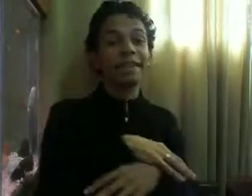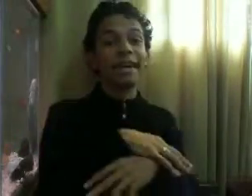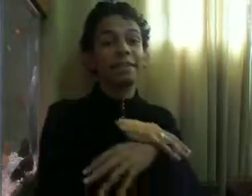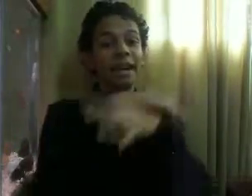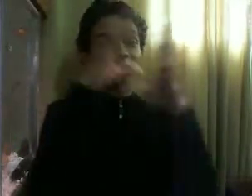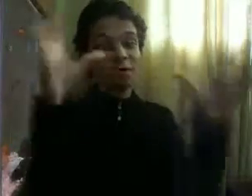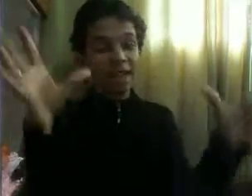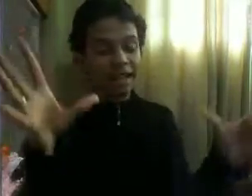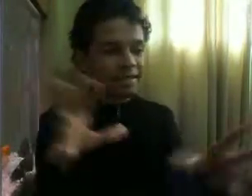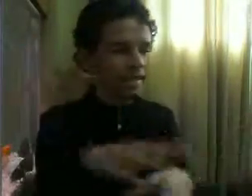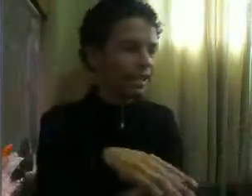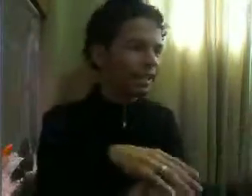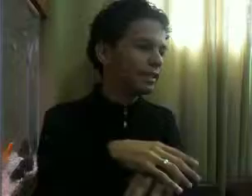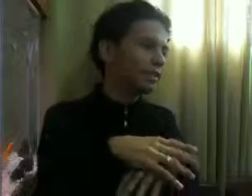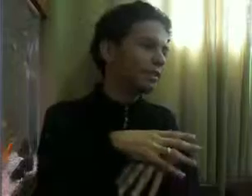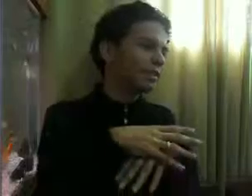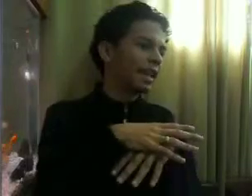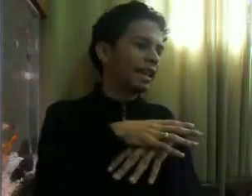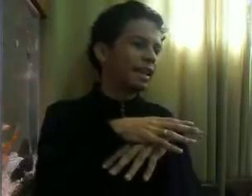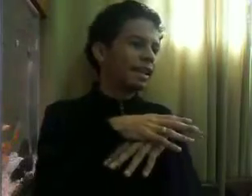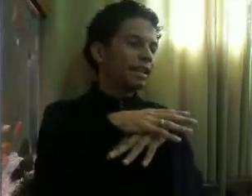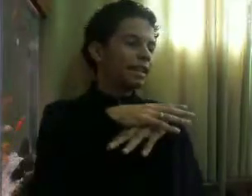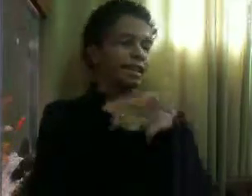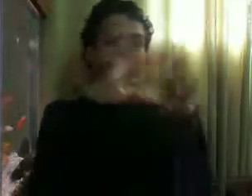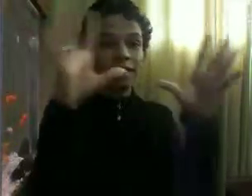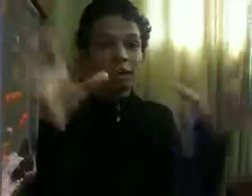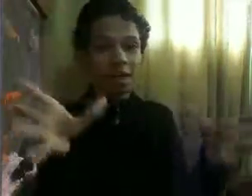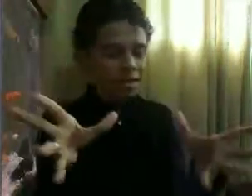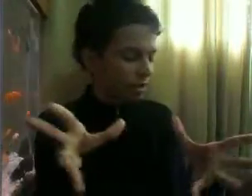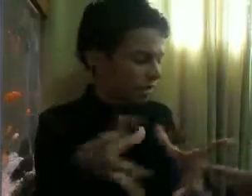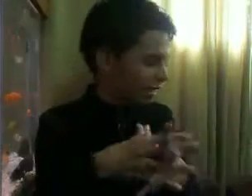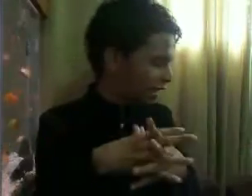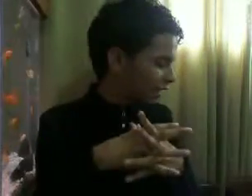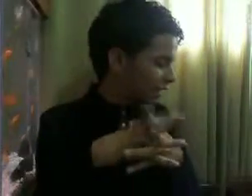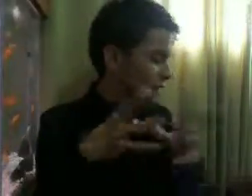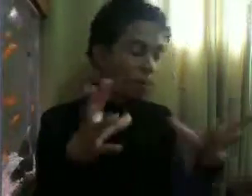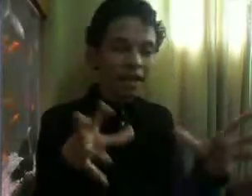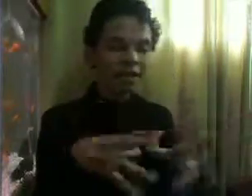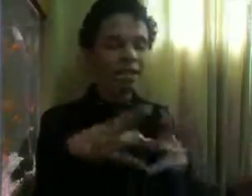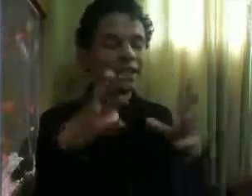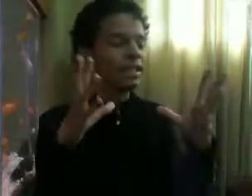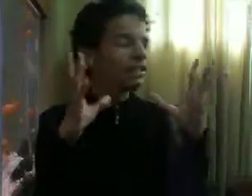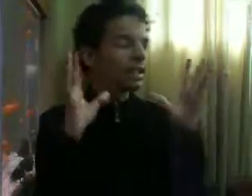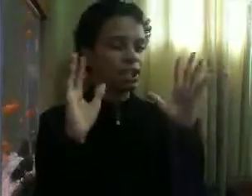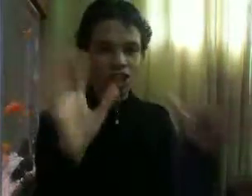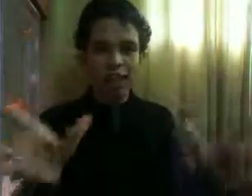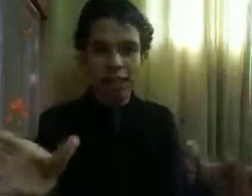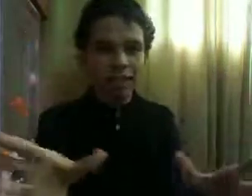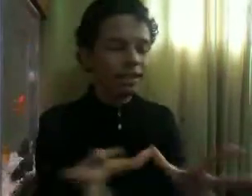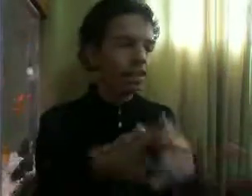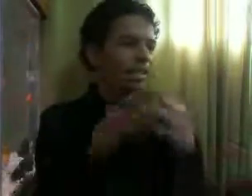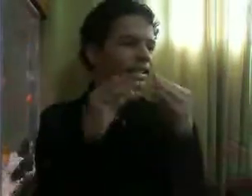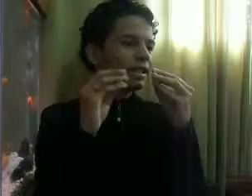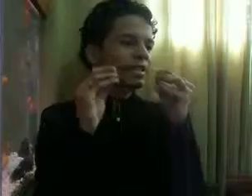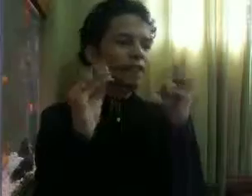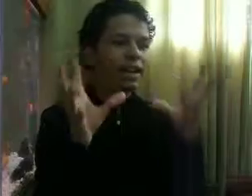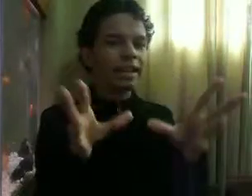atrai mais mulheres Ele ainda consegue Se envolver com mais mulheres Ainda Até o momento Em que ele fala Chega E vai